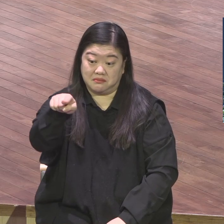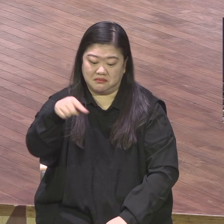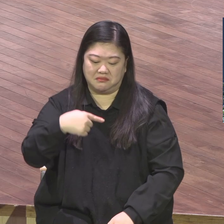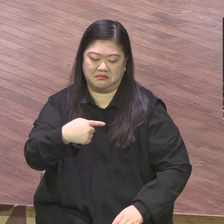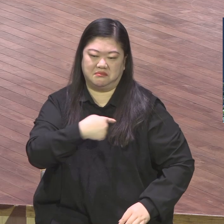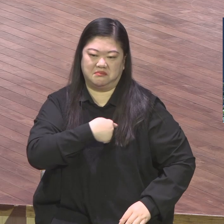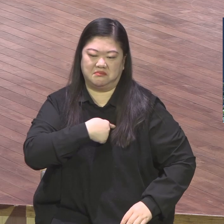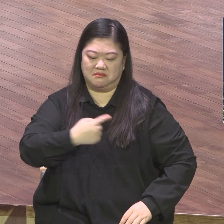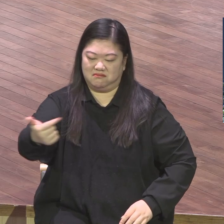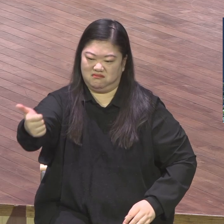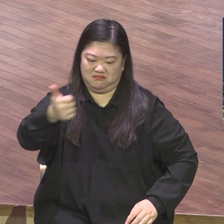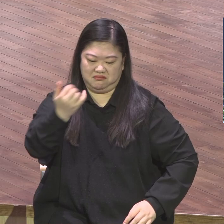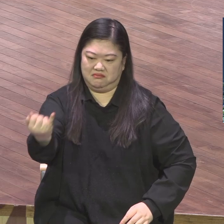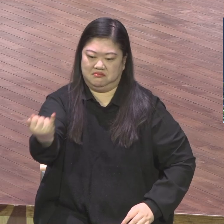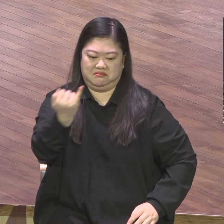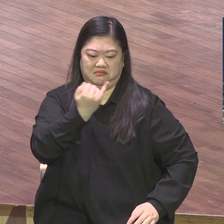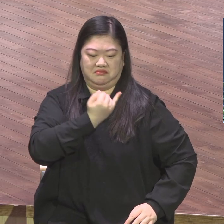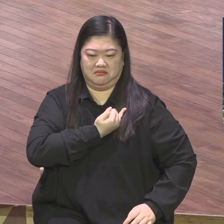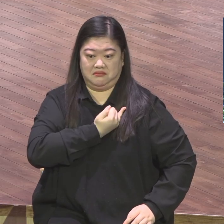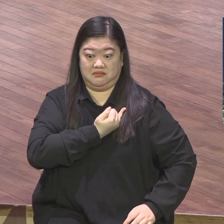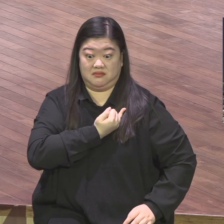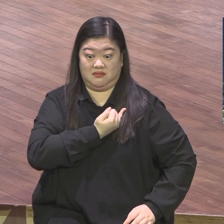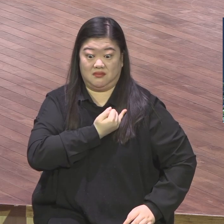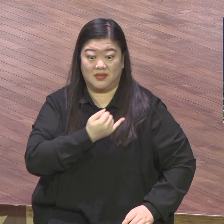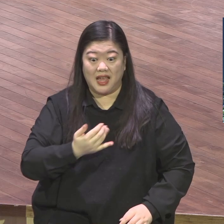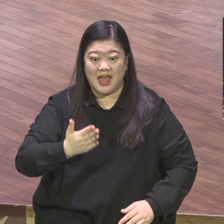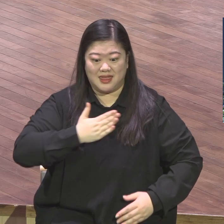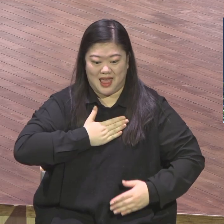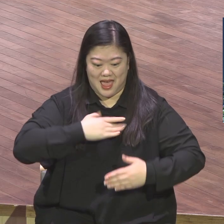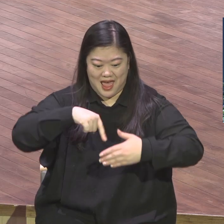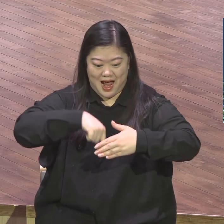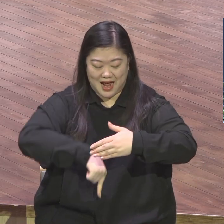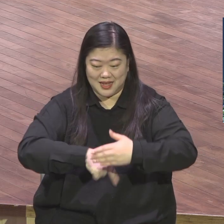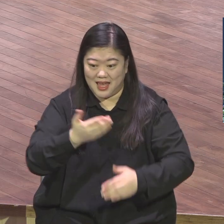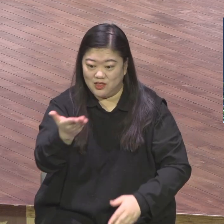저 그 드라마를 지금도 기억해요 깜짝 놀랐어요 너 내 안에 있어